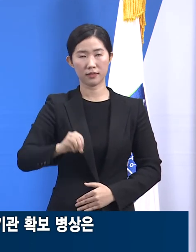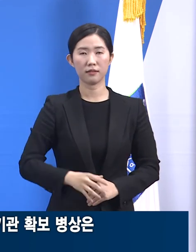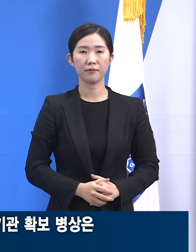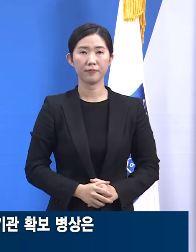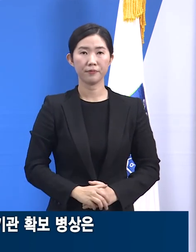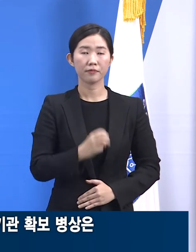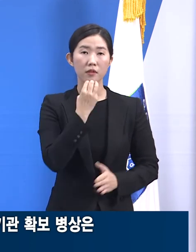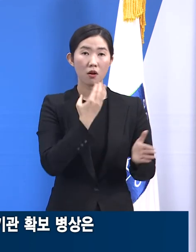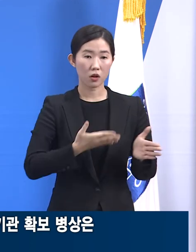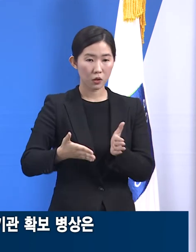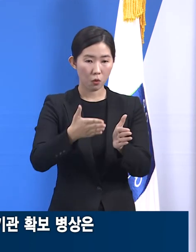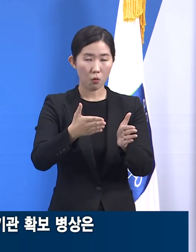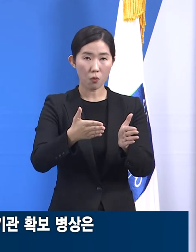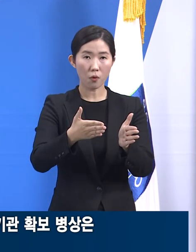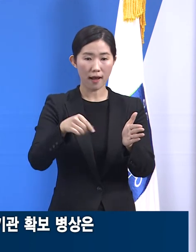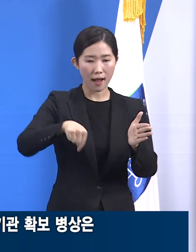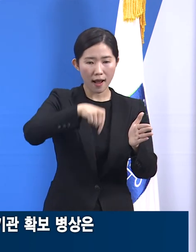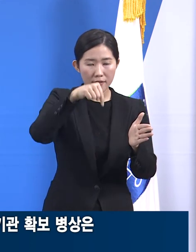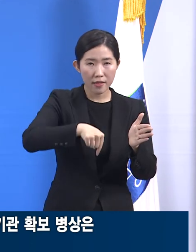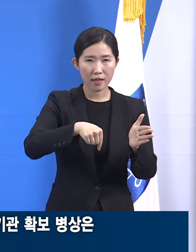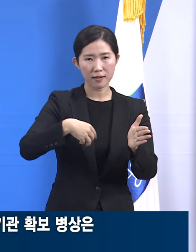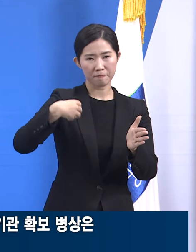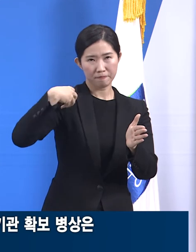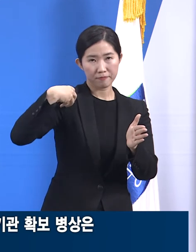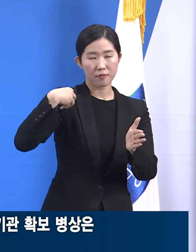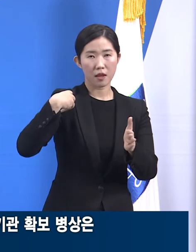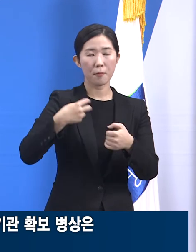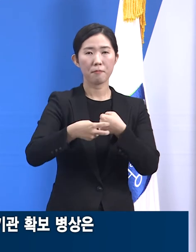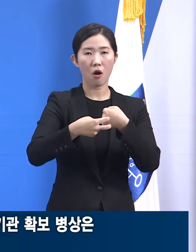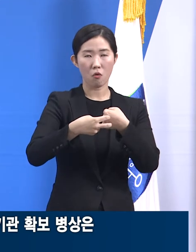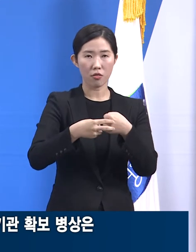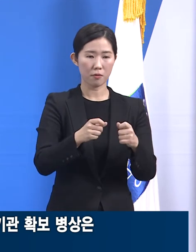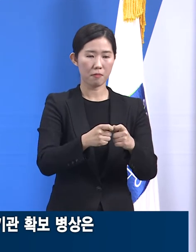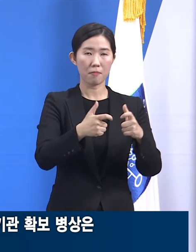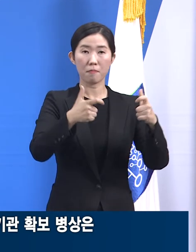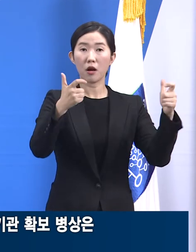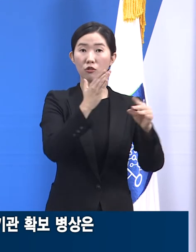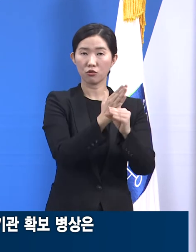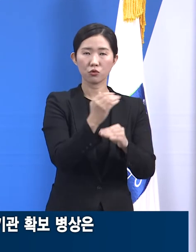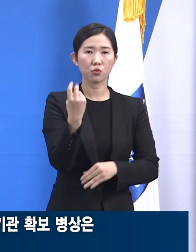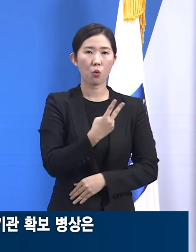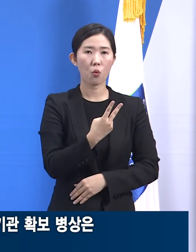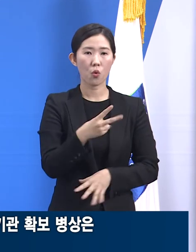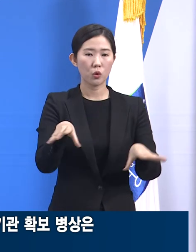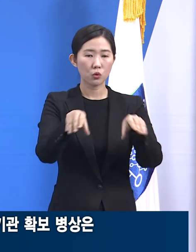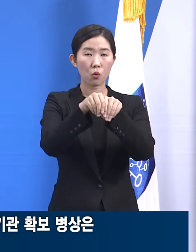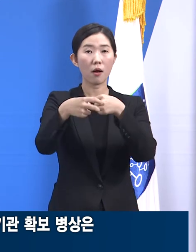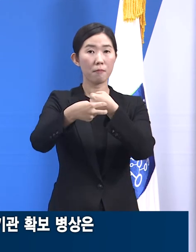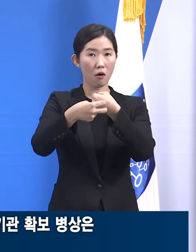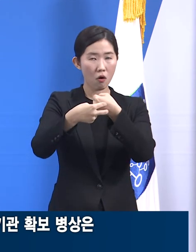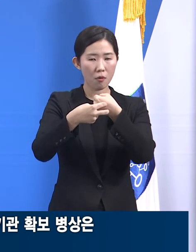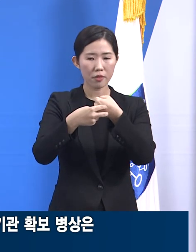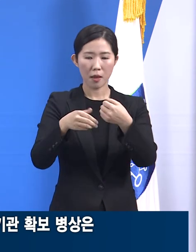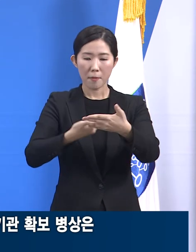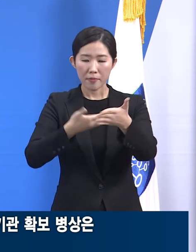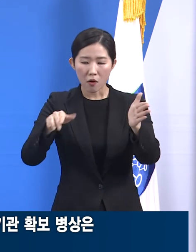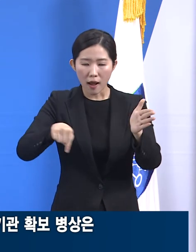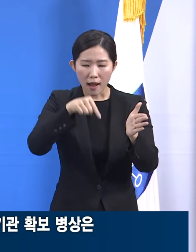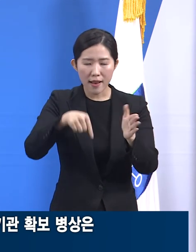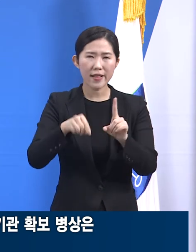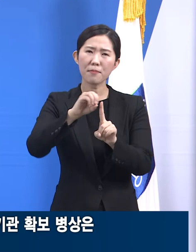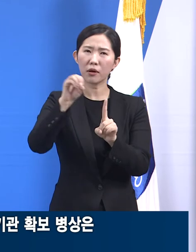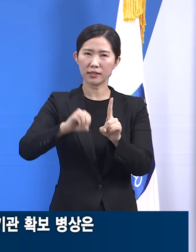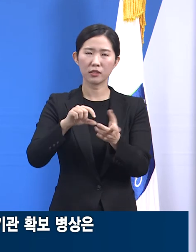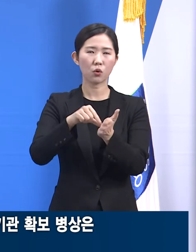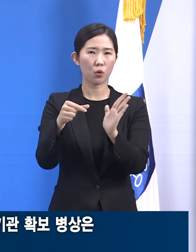도내의 거점 전담 병원이 늘어나고 상급종합병원들이 허가병상의 1%씩을 중증환자 전담 치료